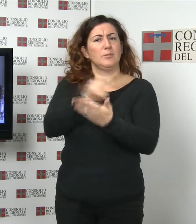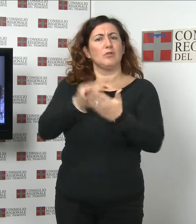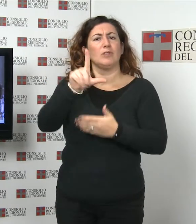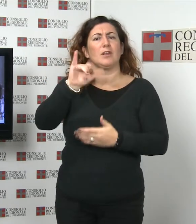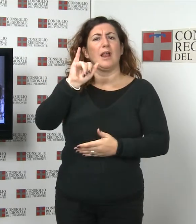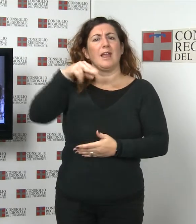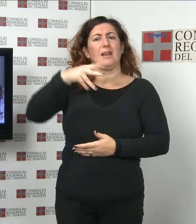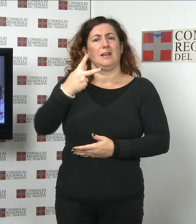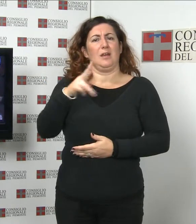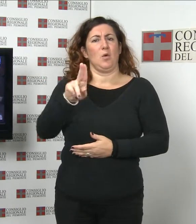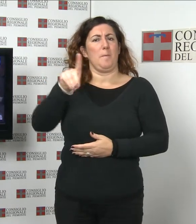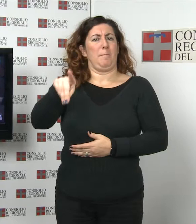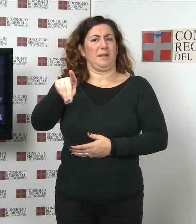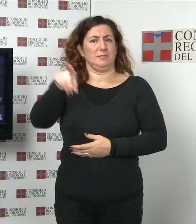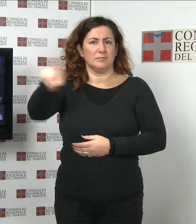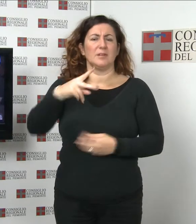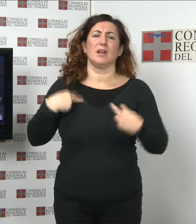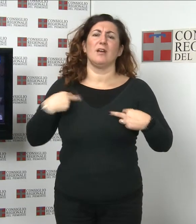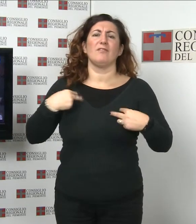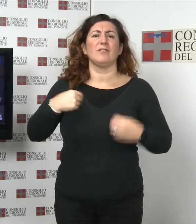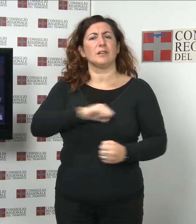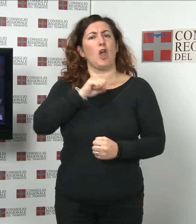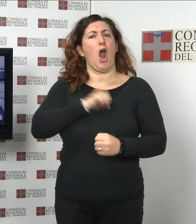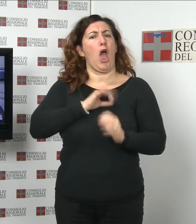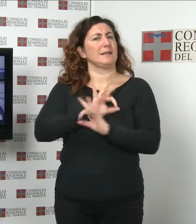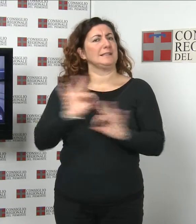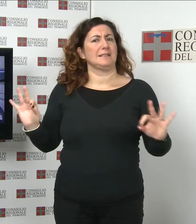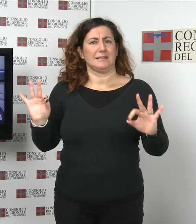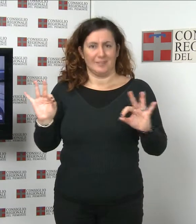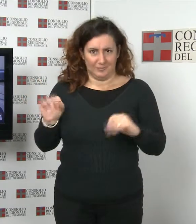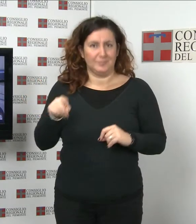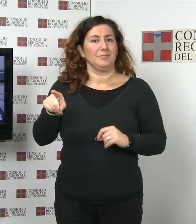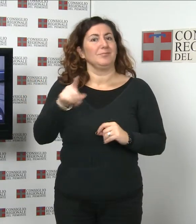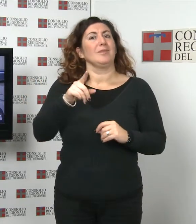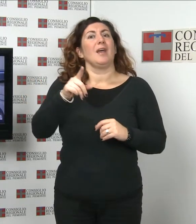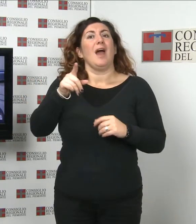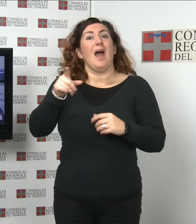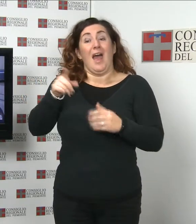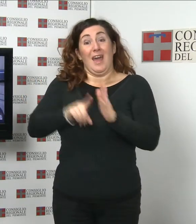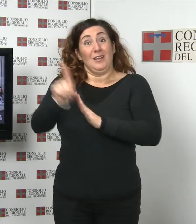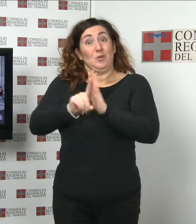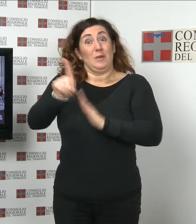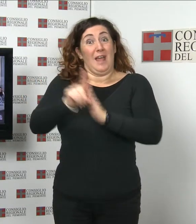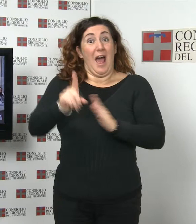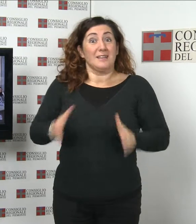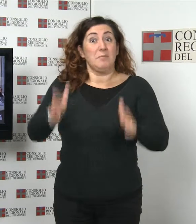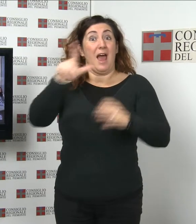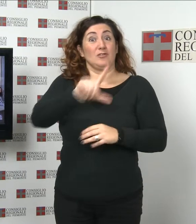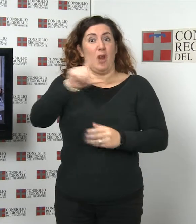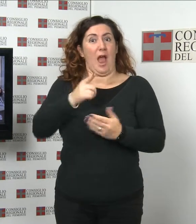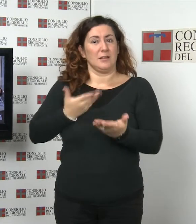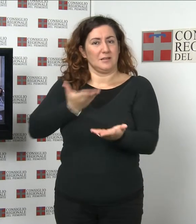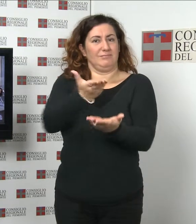Vivere Senza Dolore nel primo semestre 2013, i cui risultati sono stati presentati a Palazzo Lascaris nell'incontro